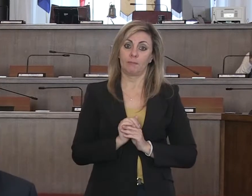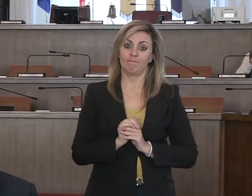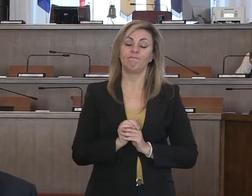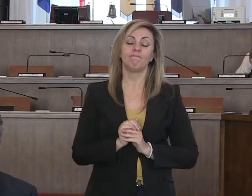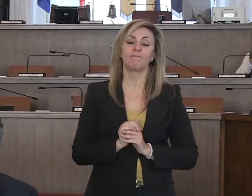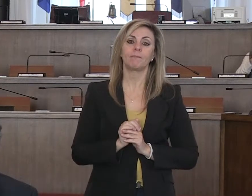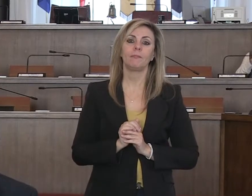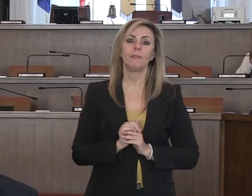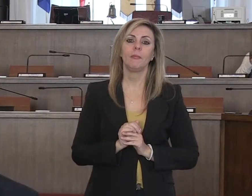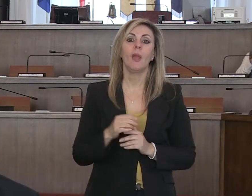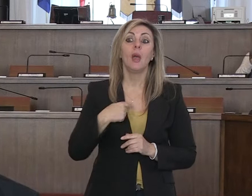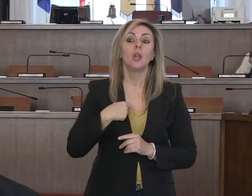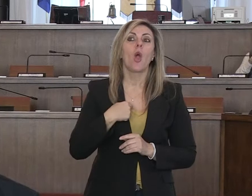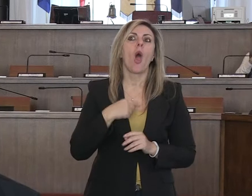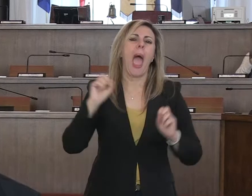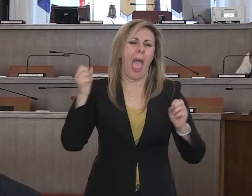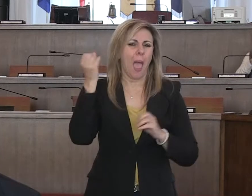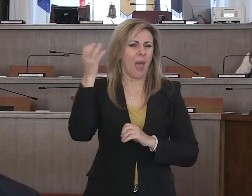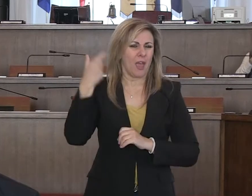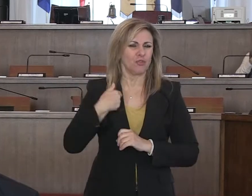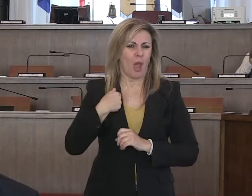misure di eccezionale emergenza